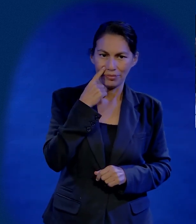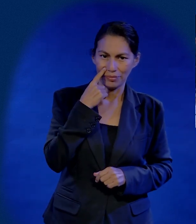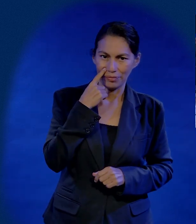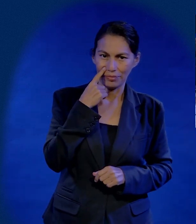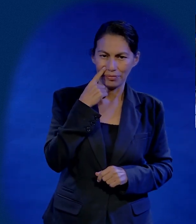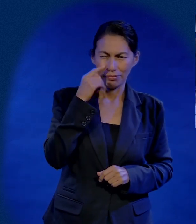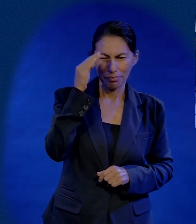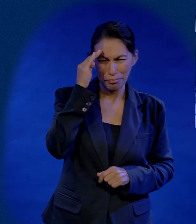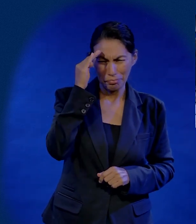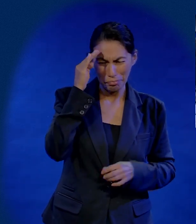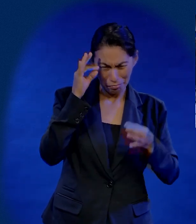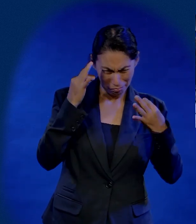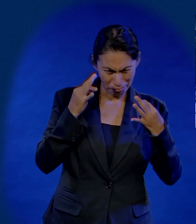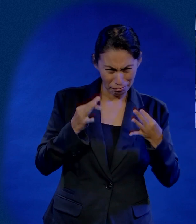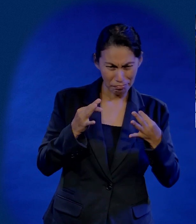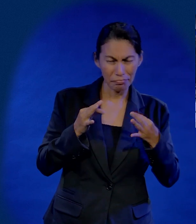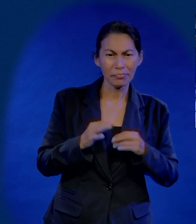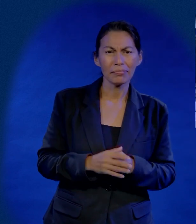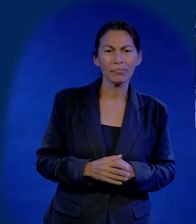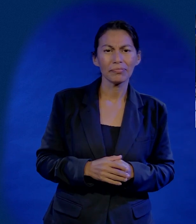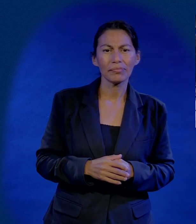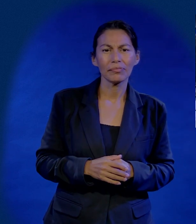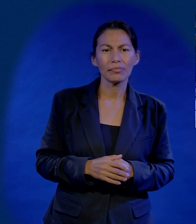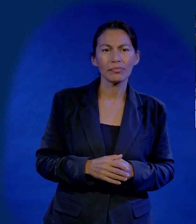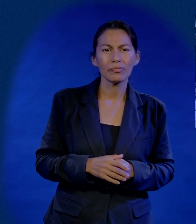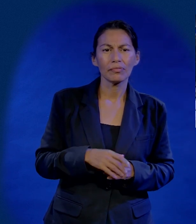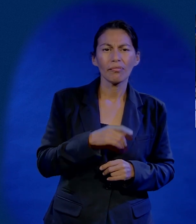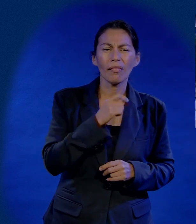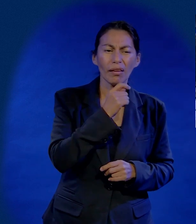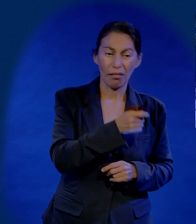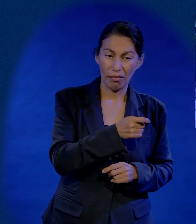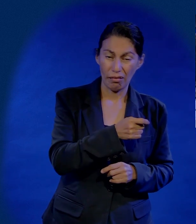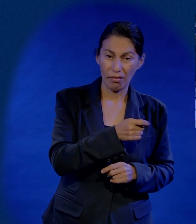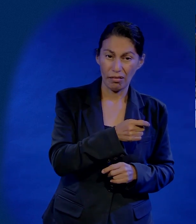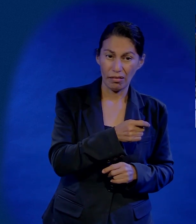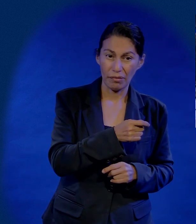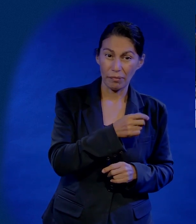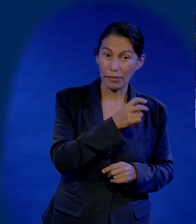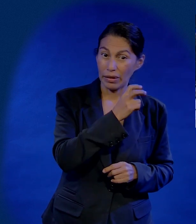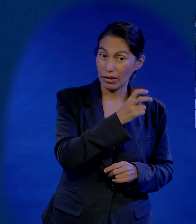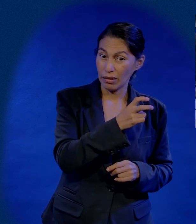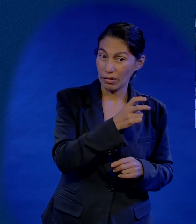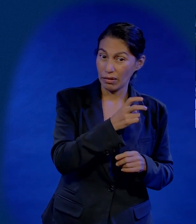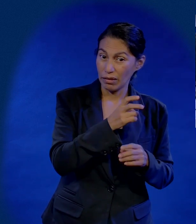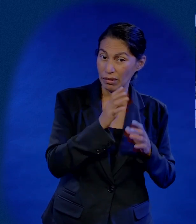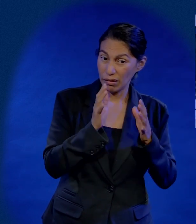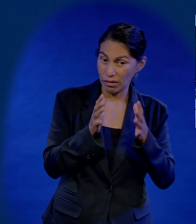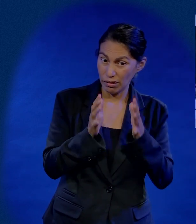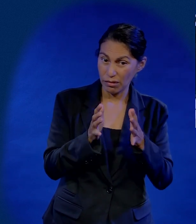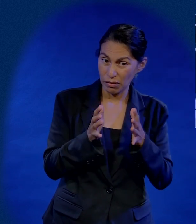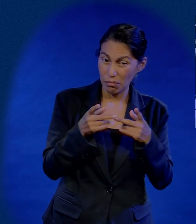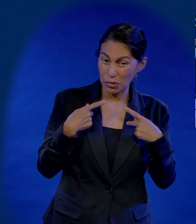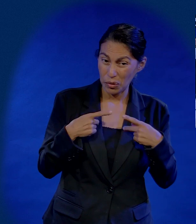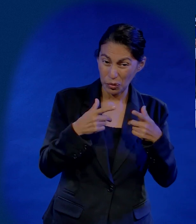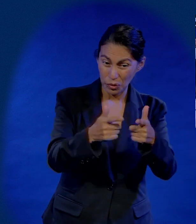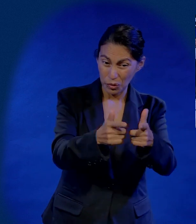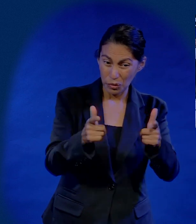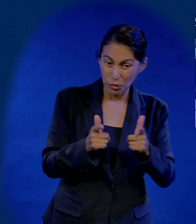una perspectiva positiva. Y vamos a tratar de encontrar en este regaño que el Señor Jesucristo hizo a un grupo de